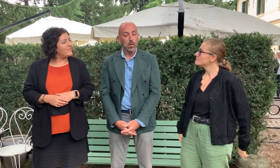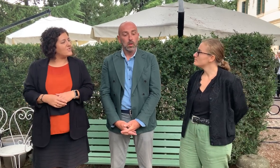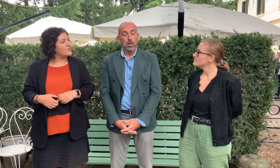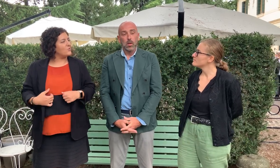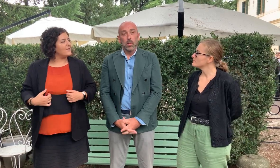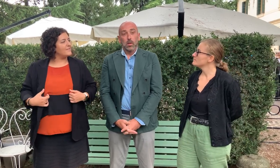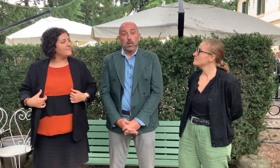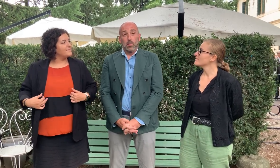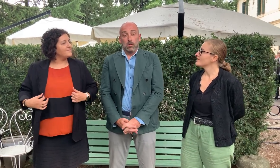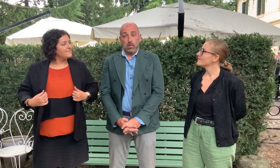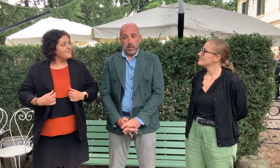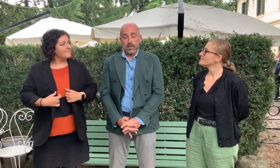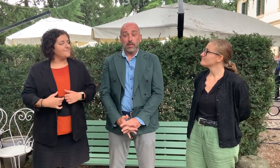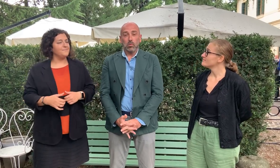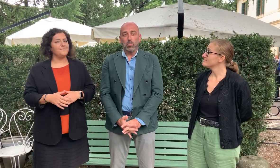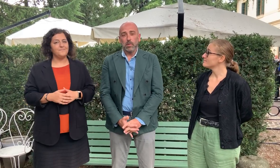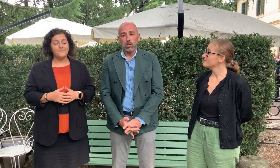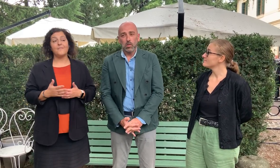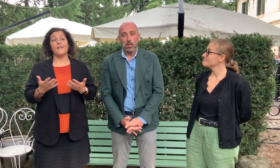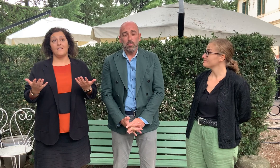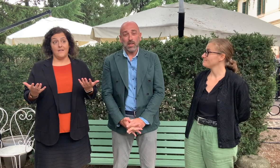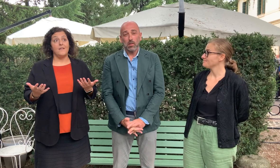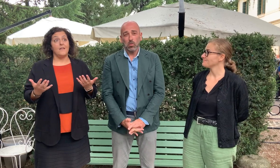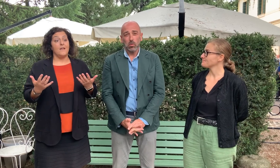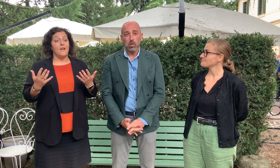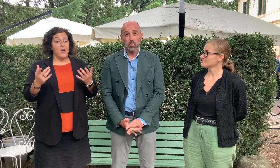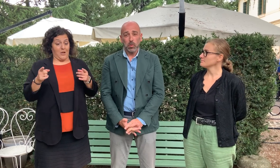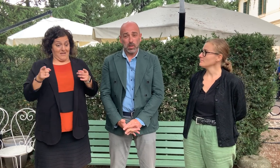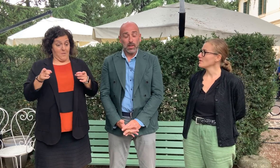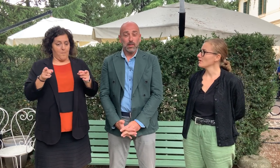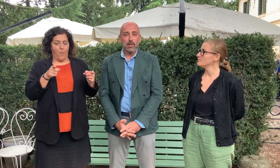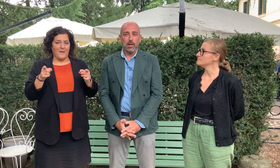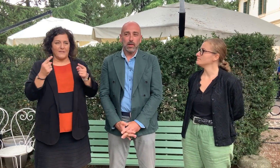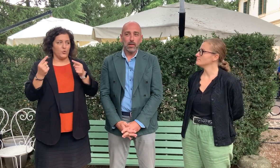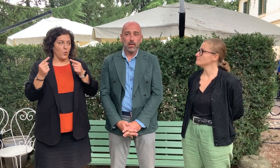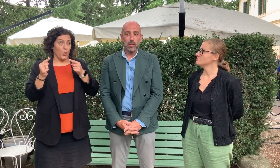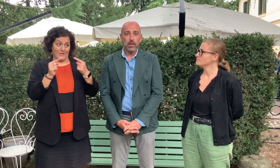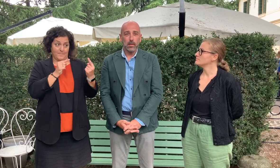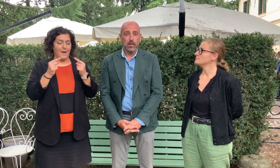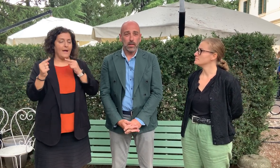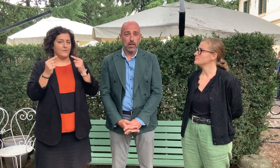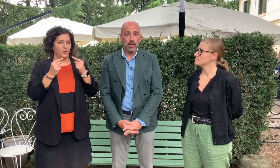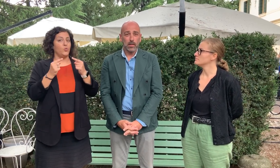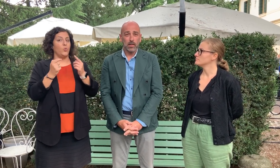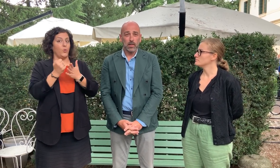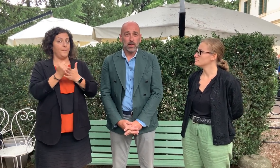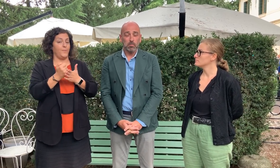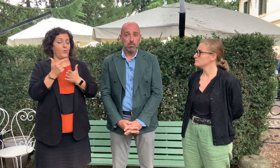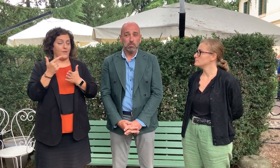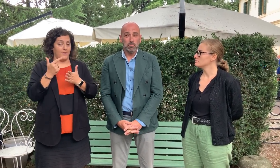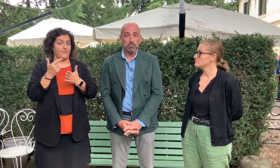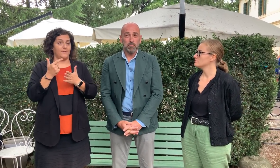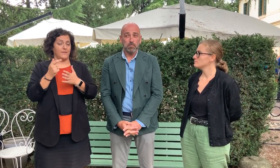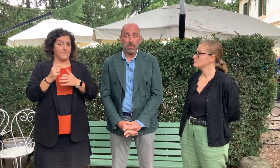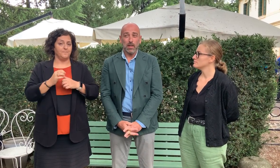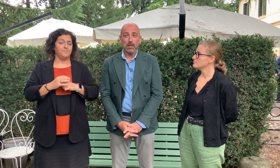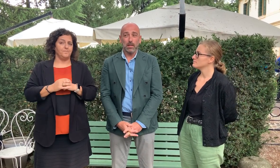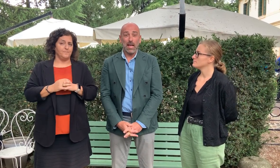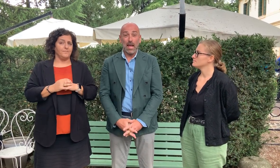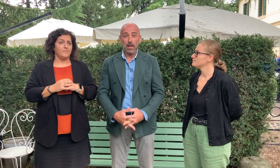È stato un momento di dibattito importante, sicuramente anche, è